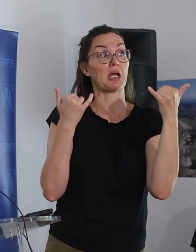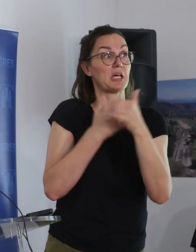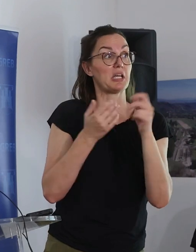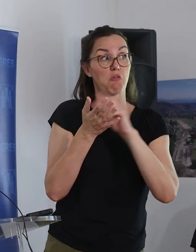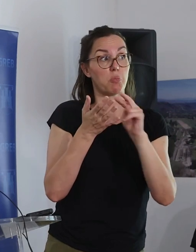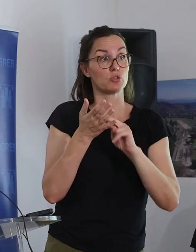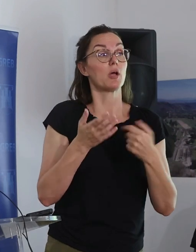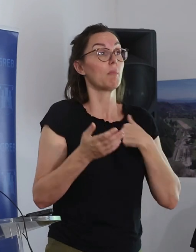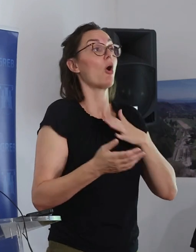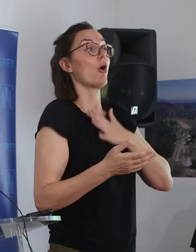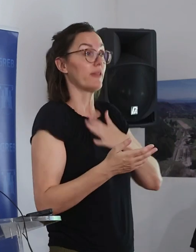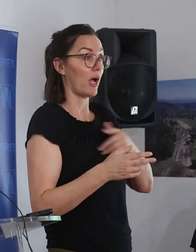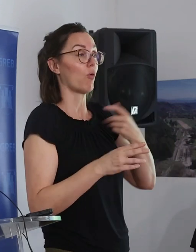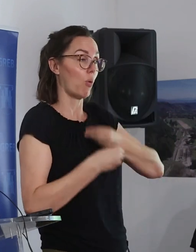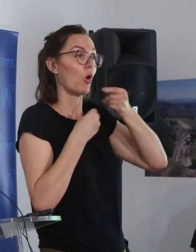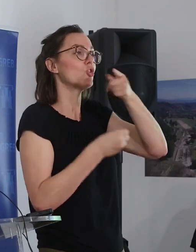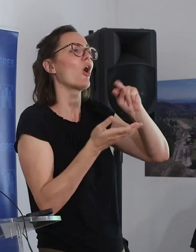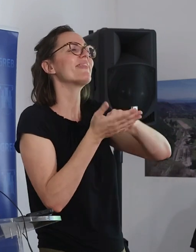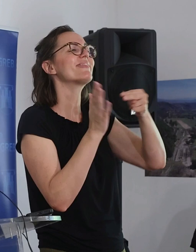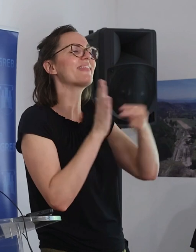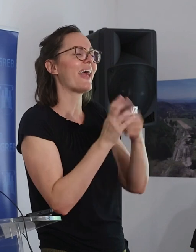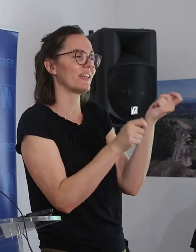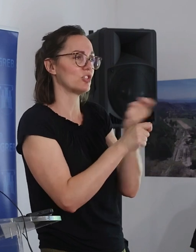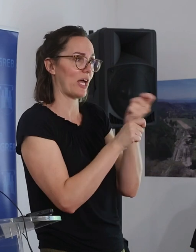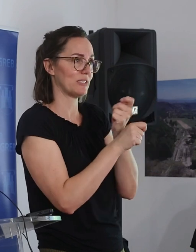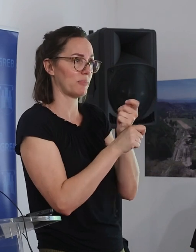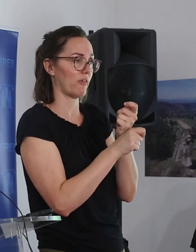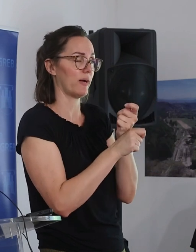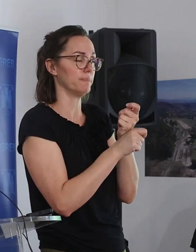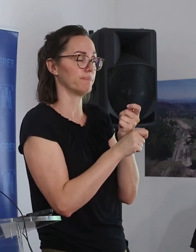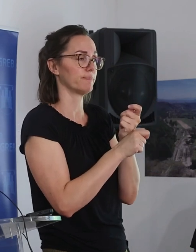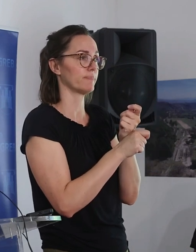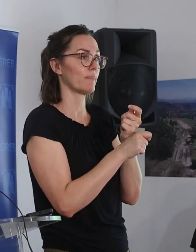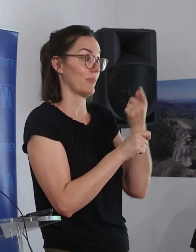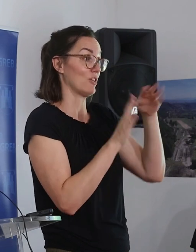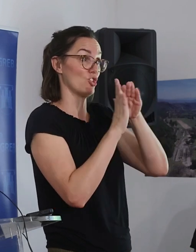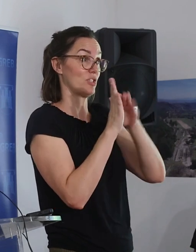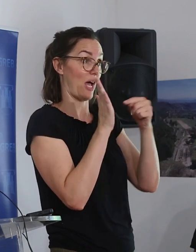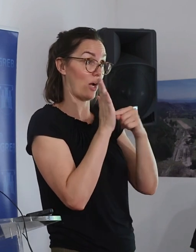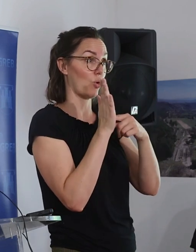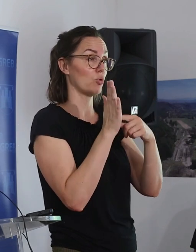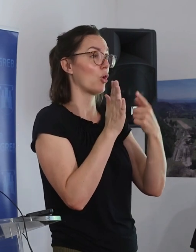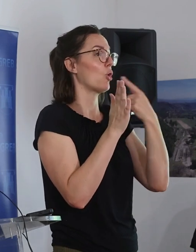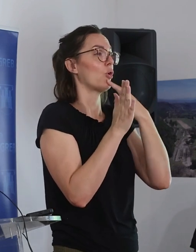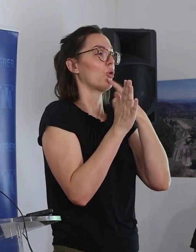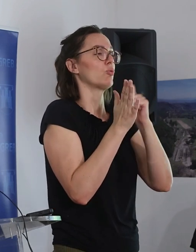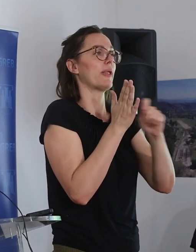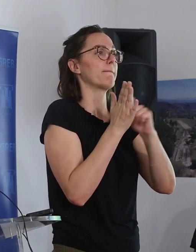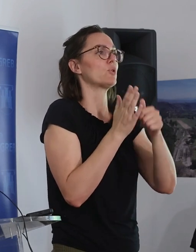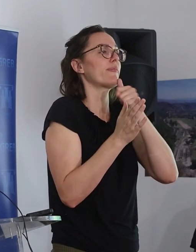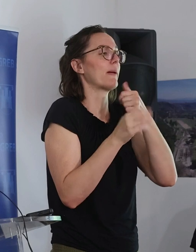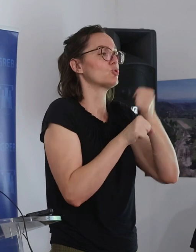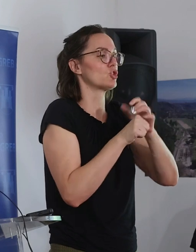Pa evo, drago mi da mogu razjasniti, radi se o tehničkom ispravku, jer ponavljam, po zakonu niti sa takvom stranjenju ne mogu raditi u